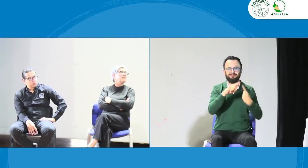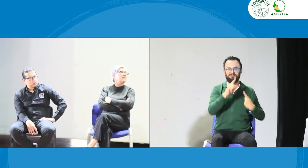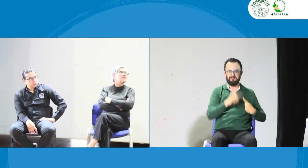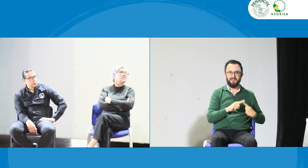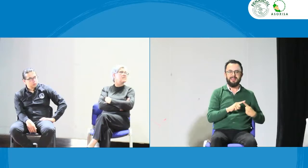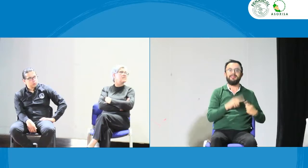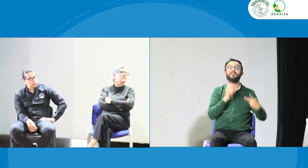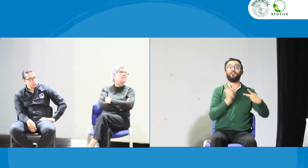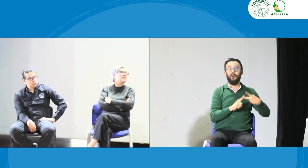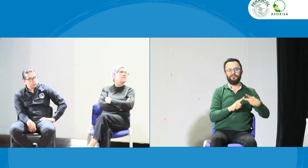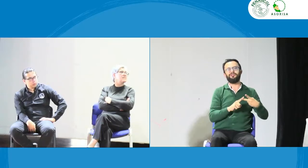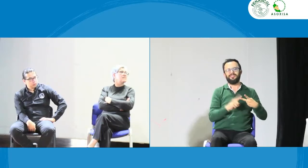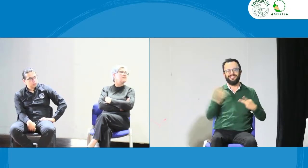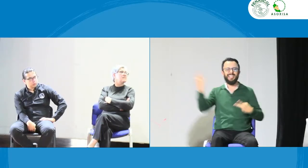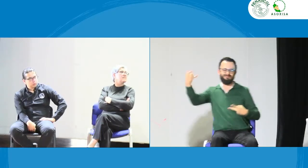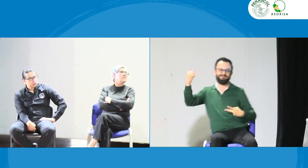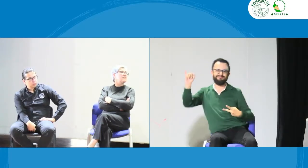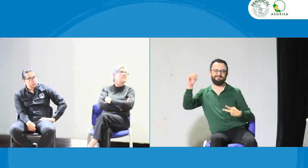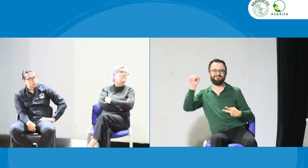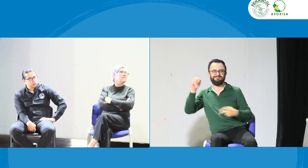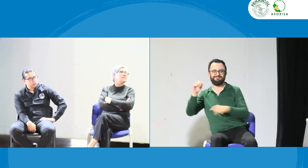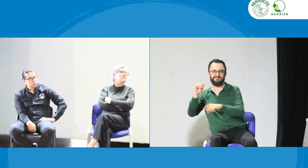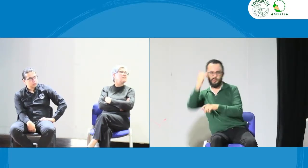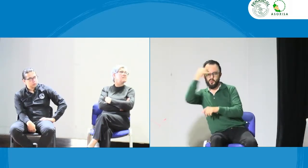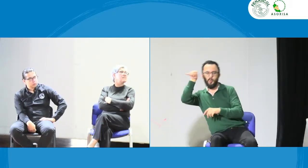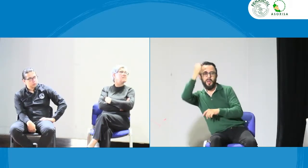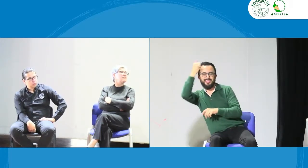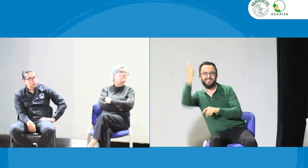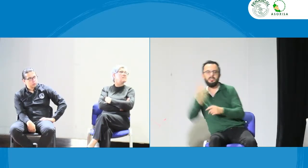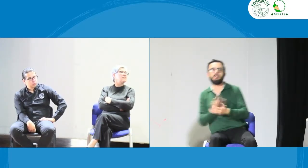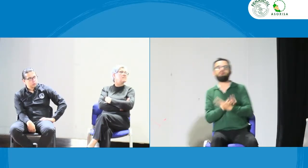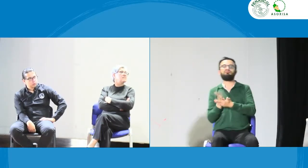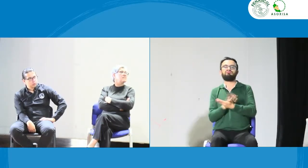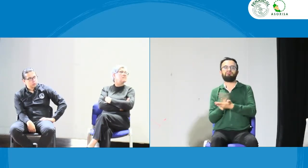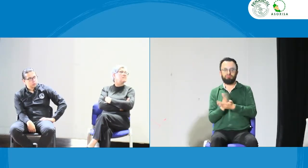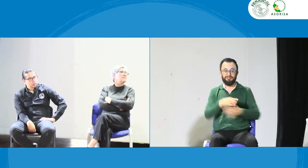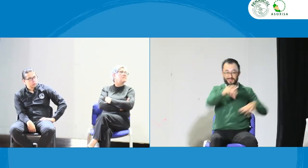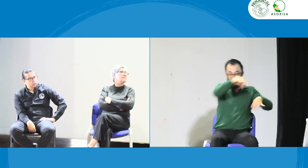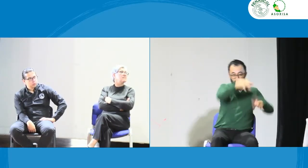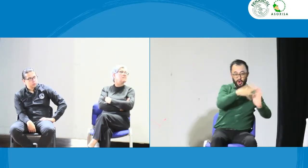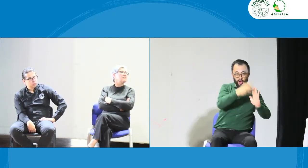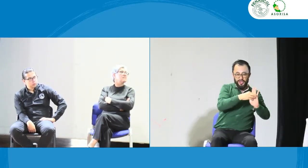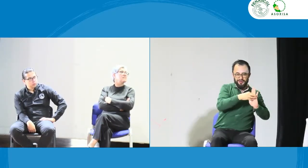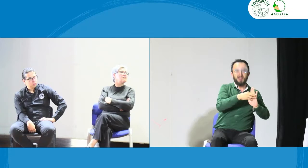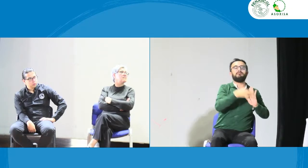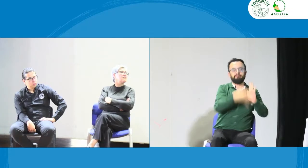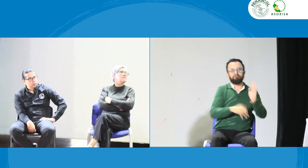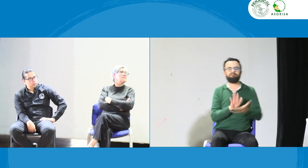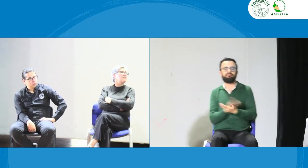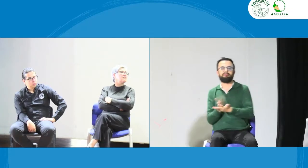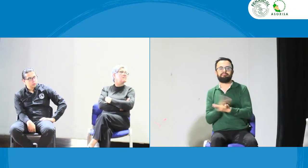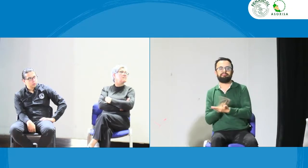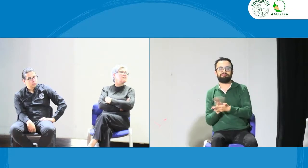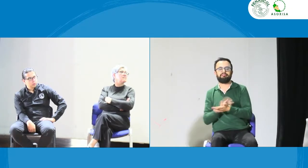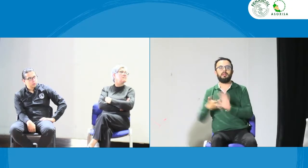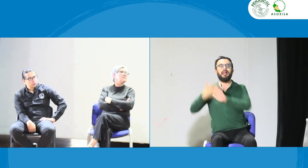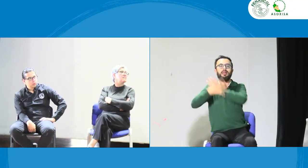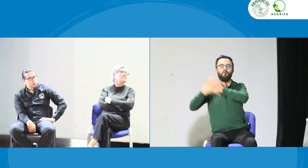y que permita que sea mucho más accesible a todos. Y lo que allí dice. Y la traducción, obviamente, también a la